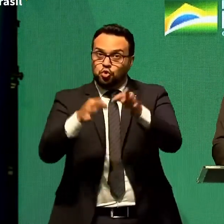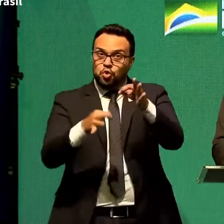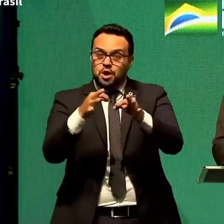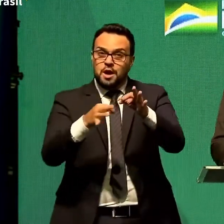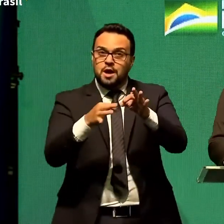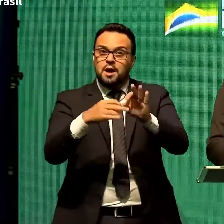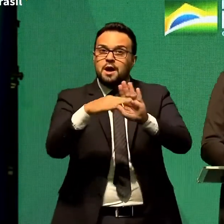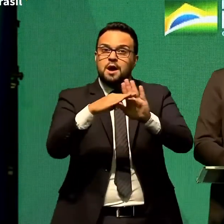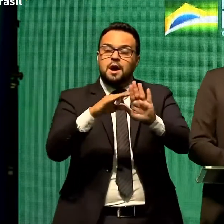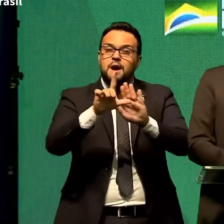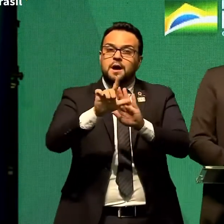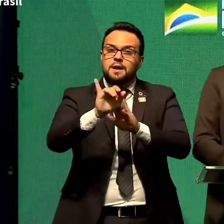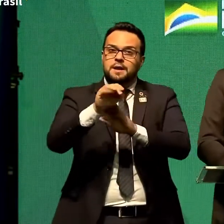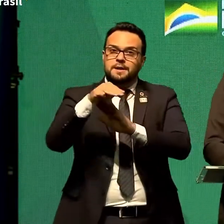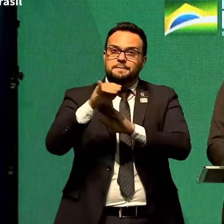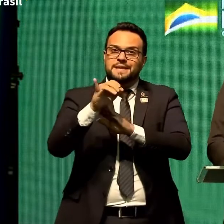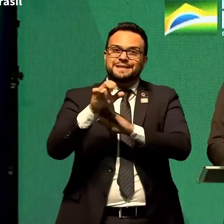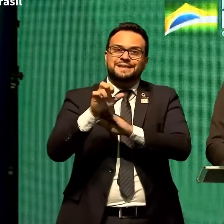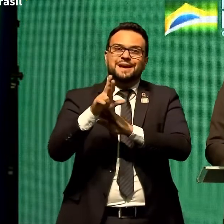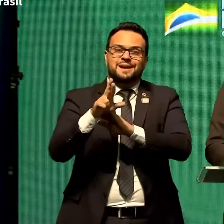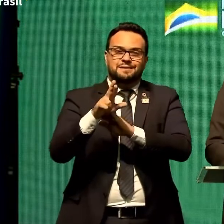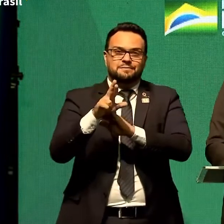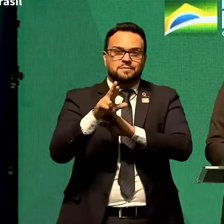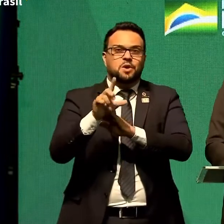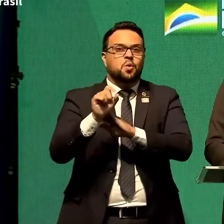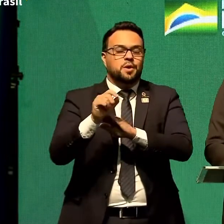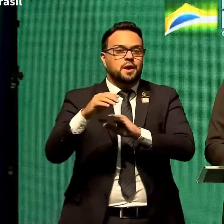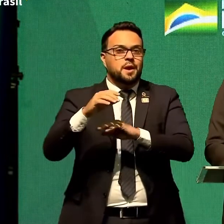ministro Cássio Nunes